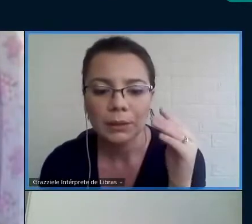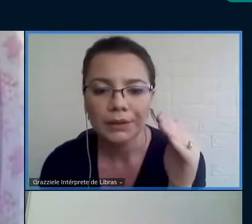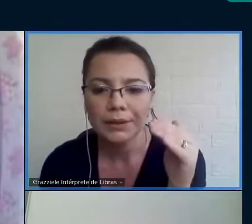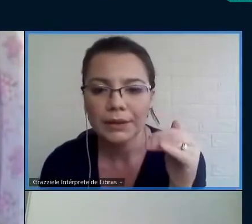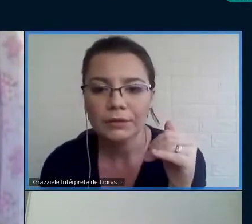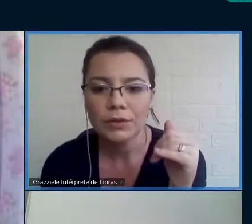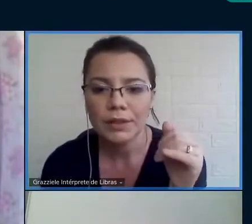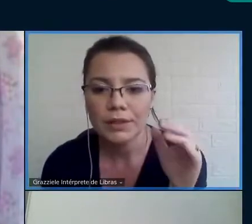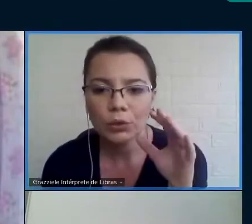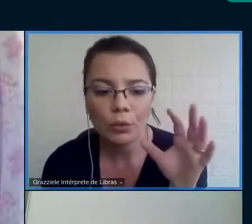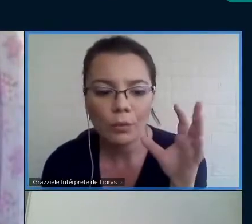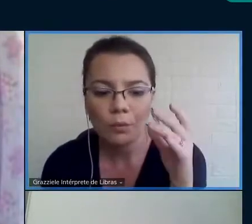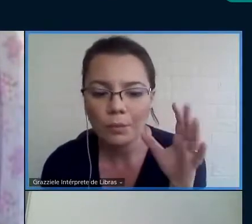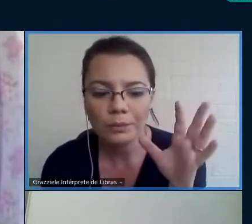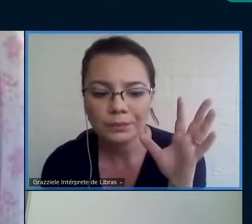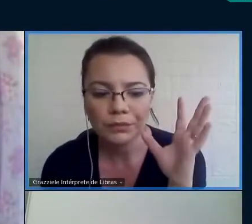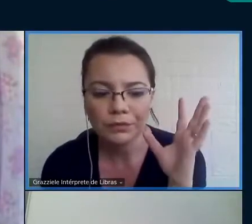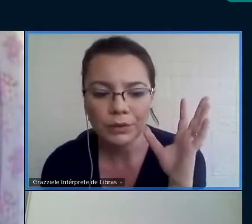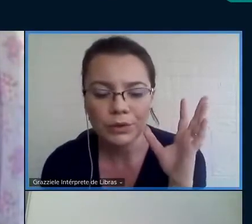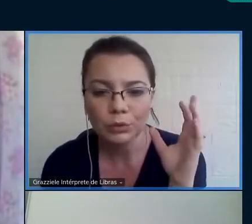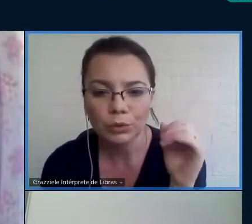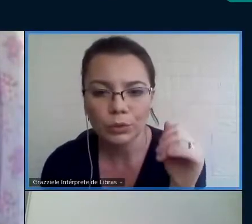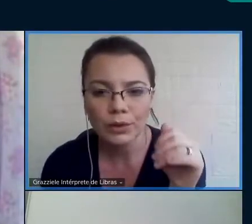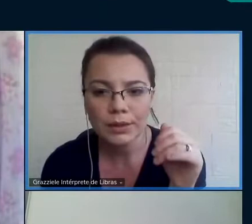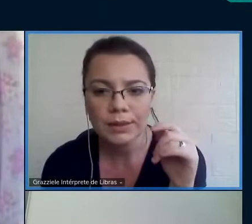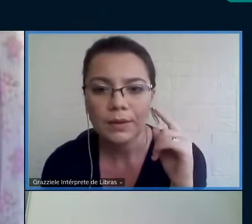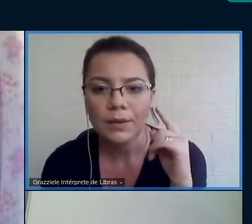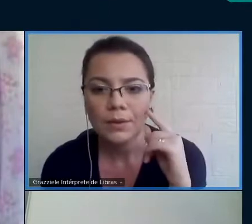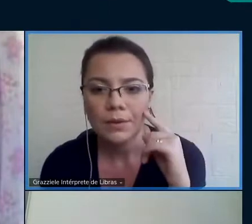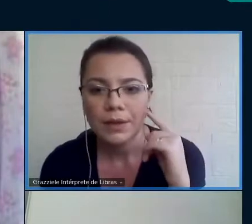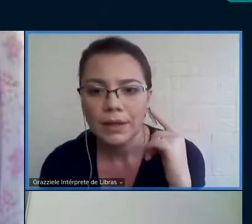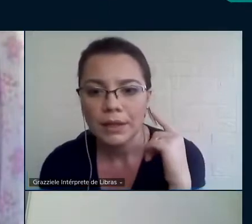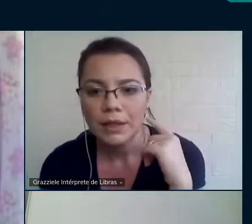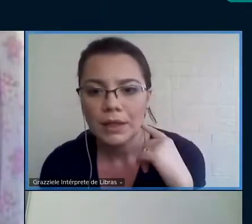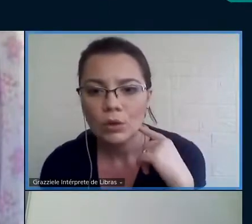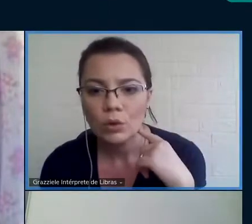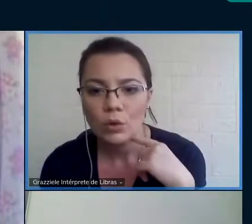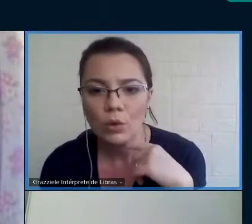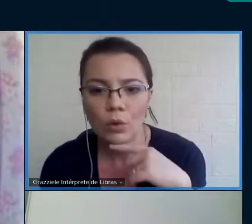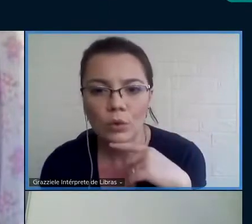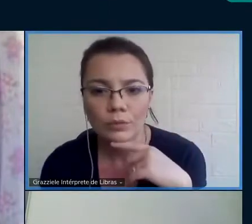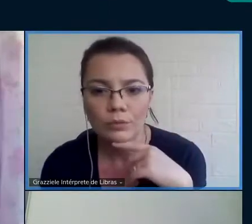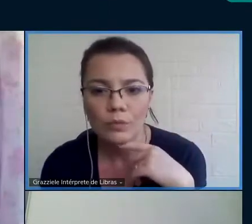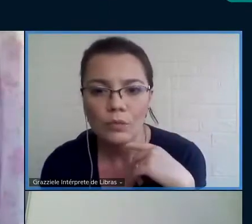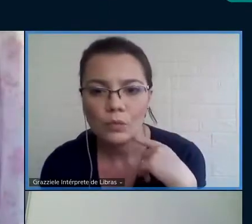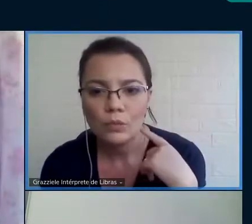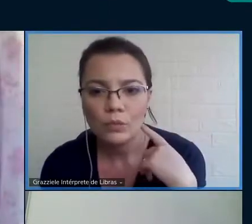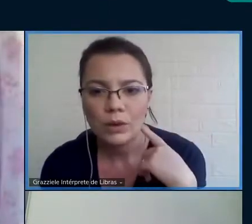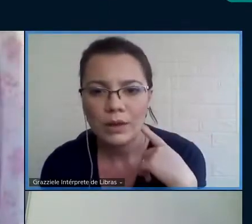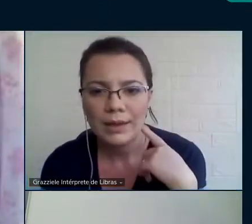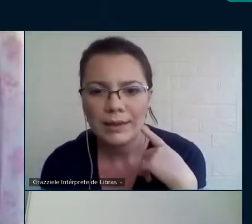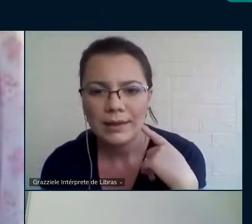Então, aqui você citou vários autores e colocou